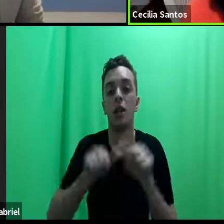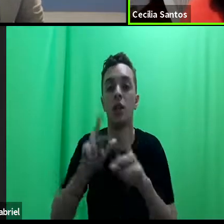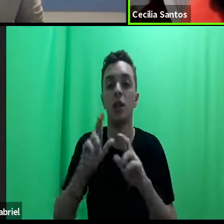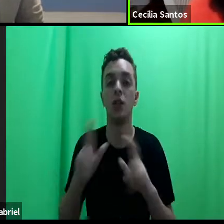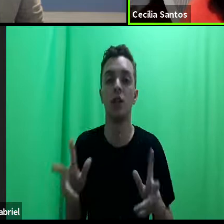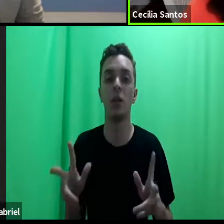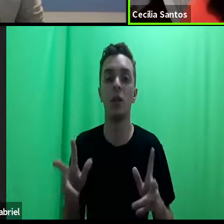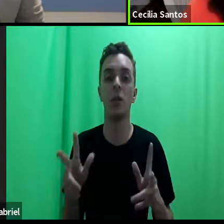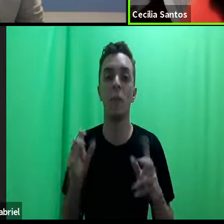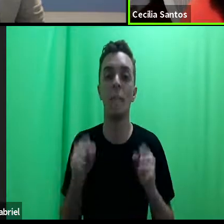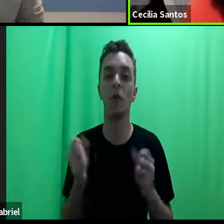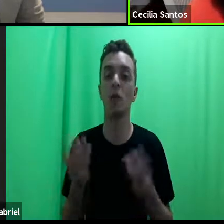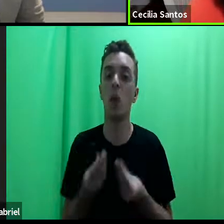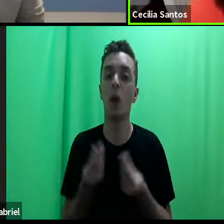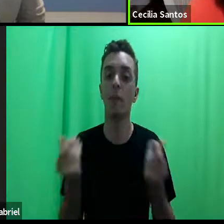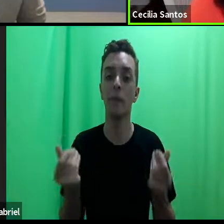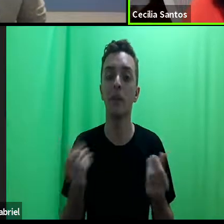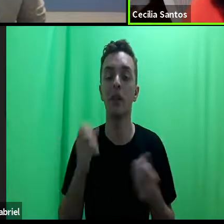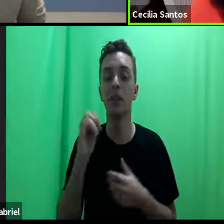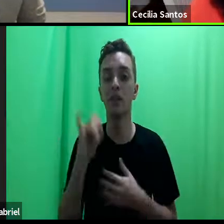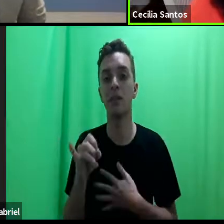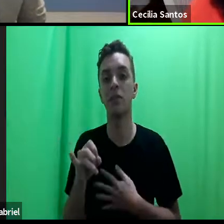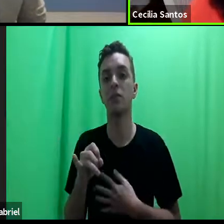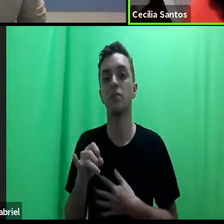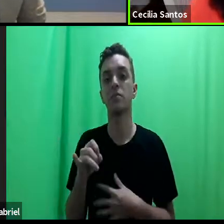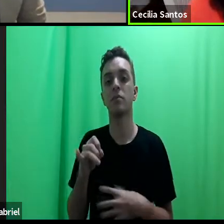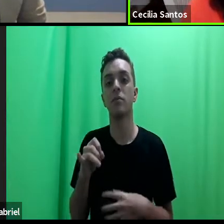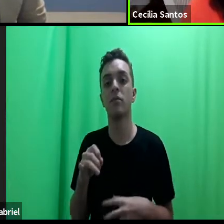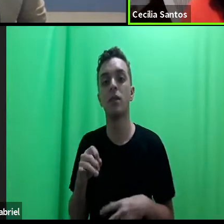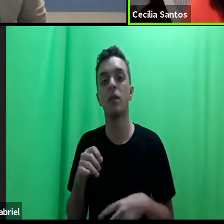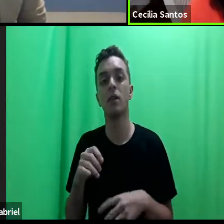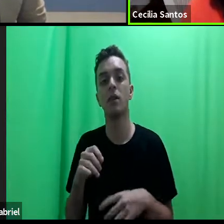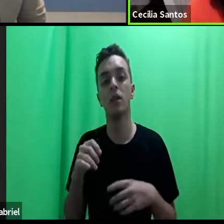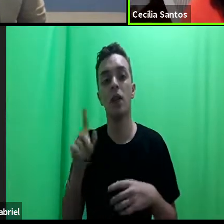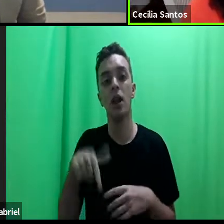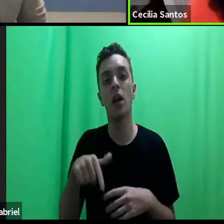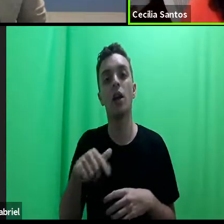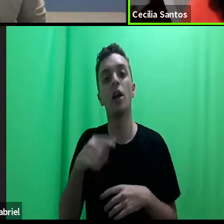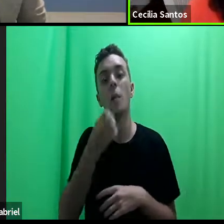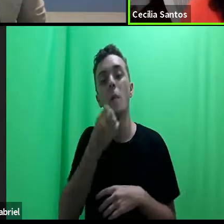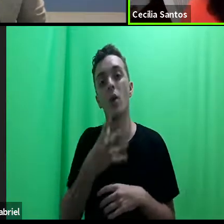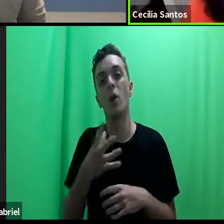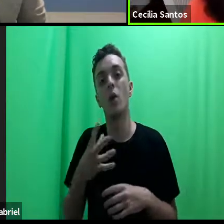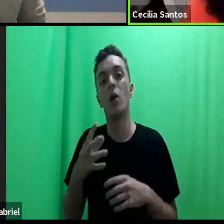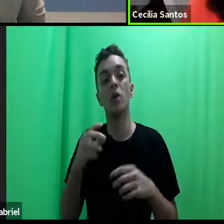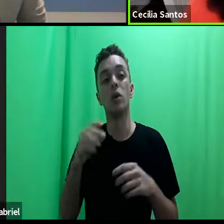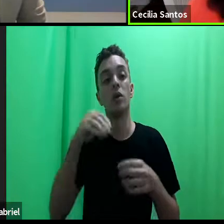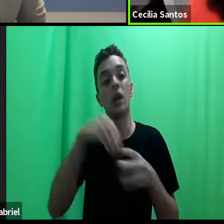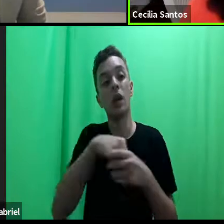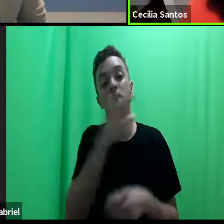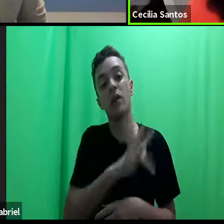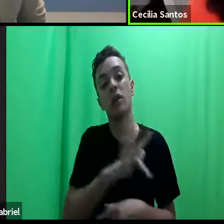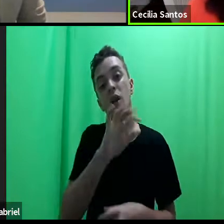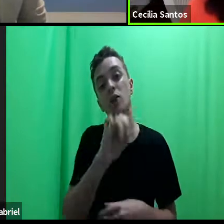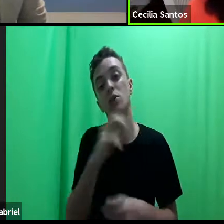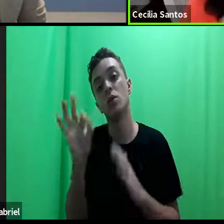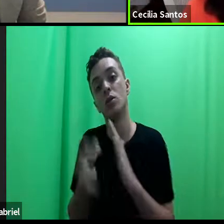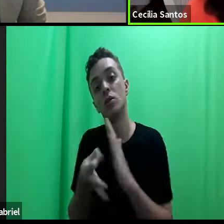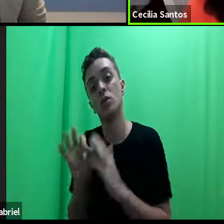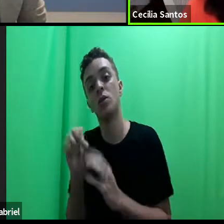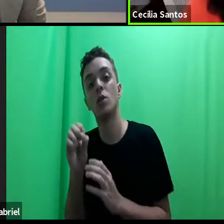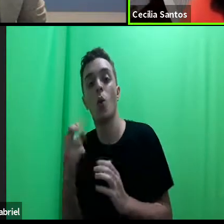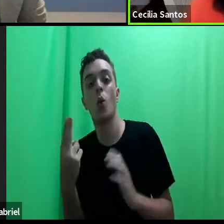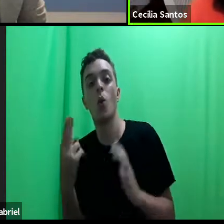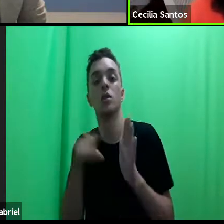qualitativo e pode ser, e se for num âmbito de extensão universitária ou até de iniciação científica, que